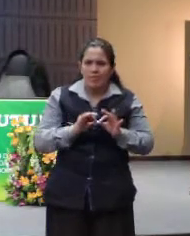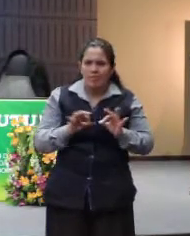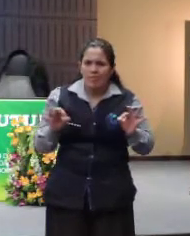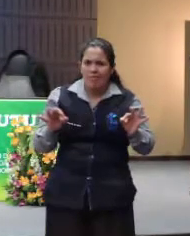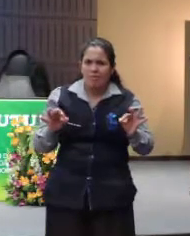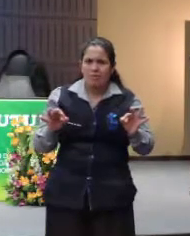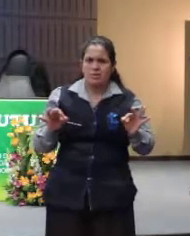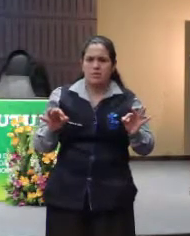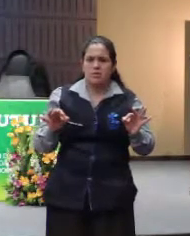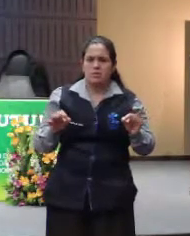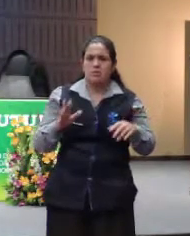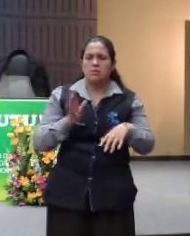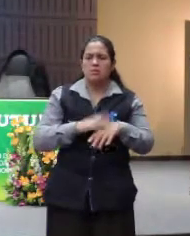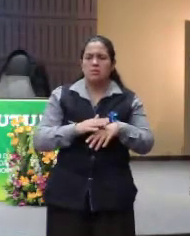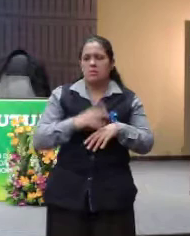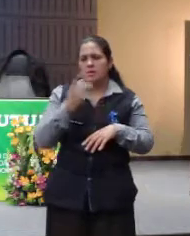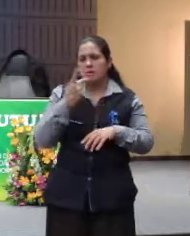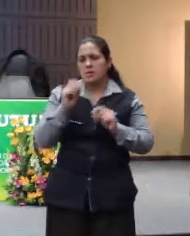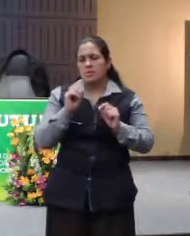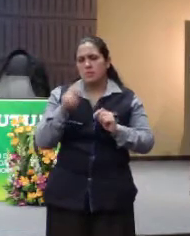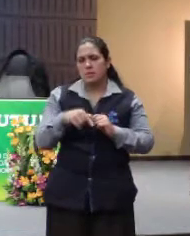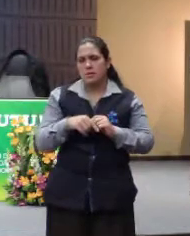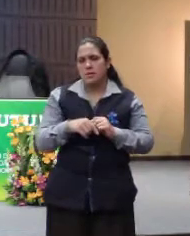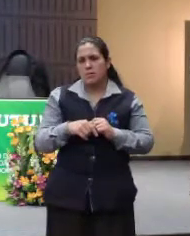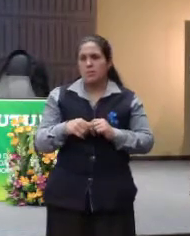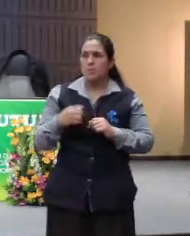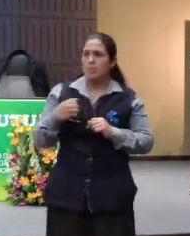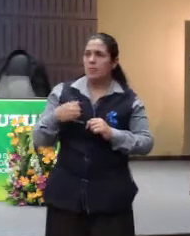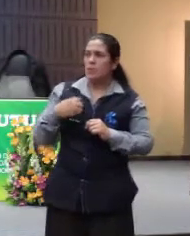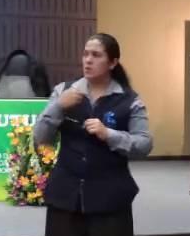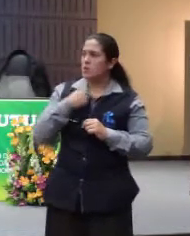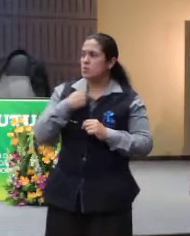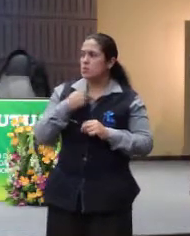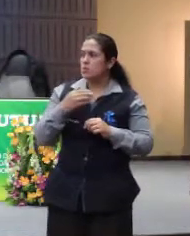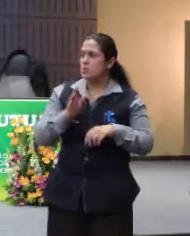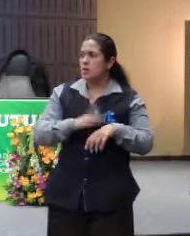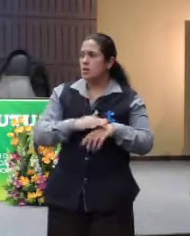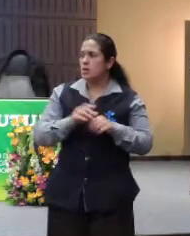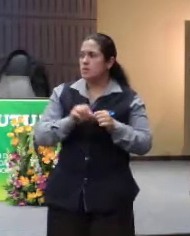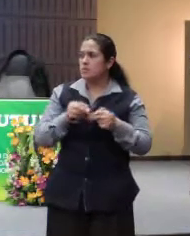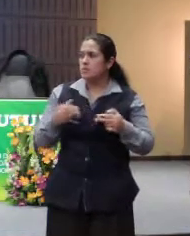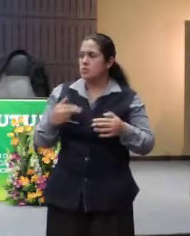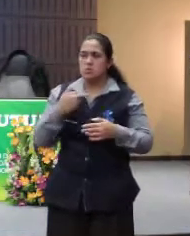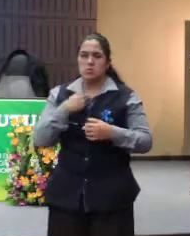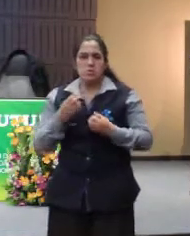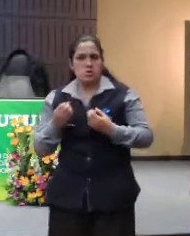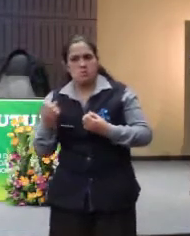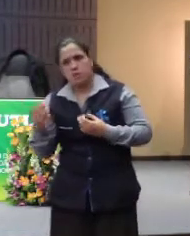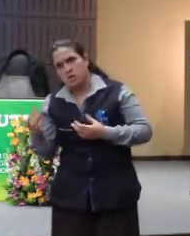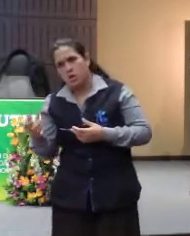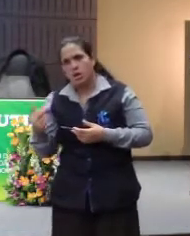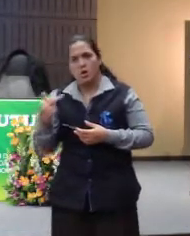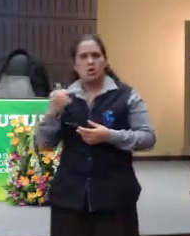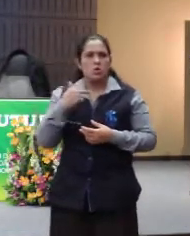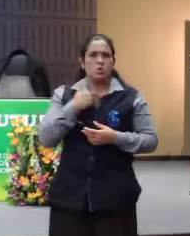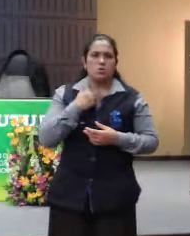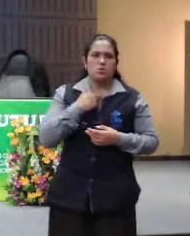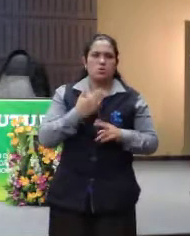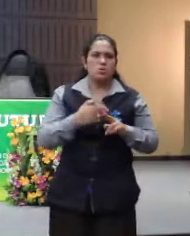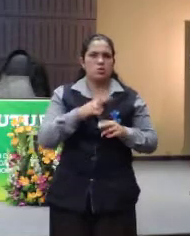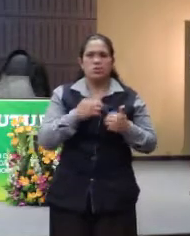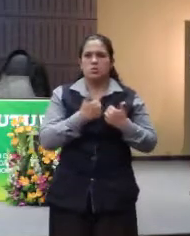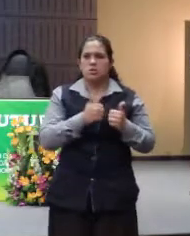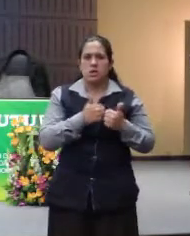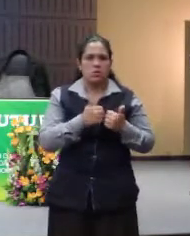Uma das frases dele é essa daqui. Eu não podia mais fazer as coisas. Não podia viajar, não podia nem usar transporte público